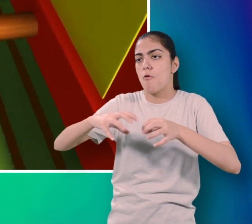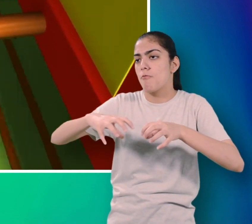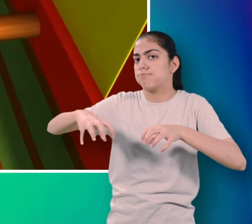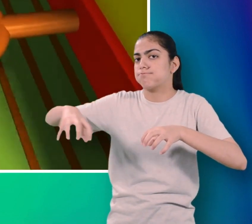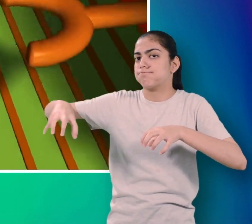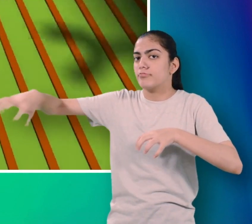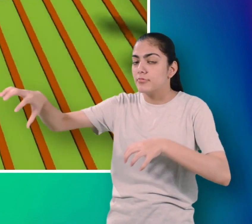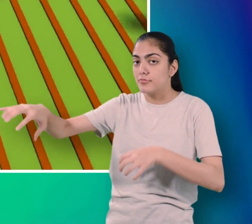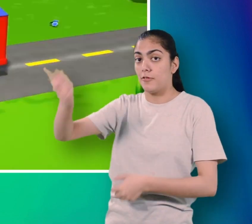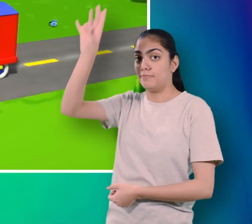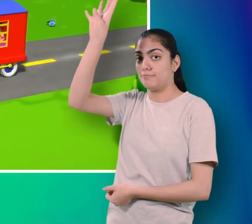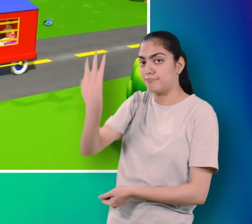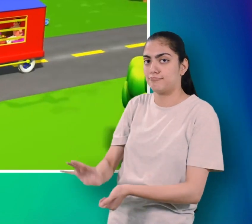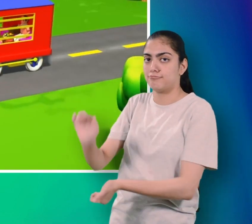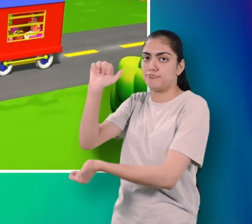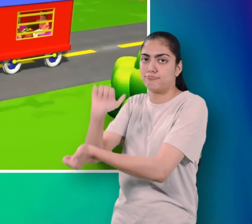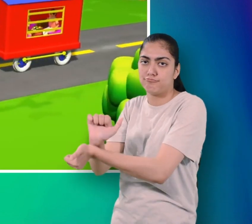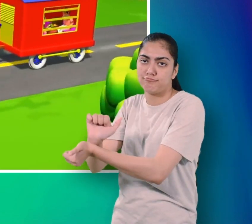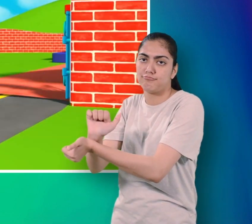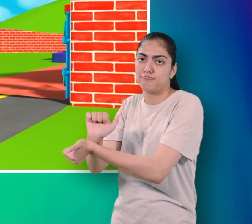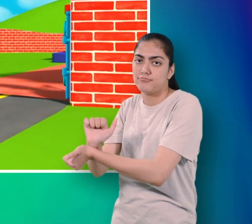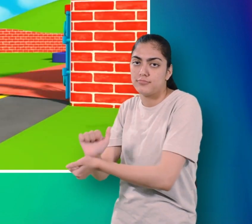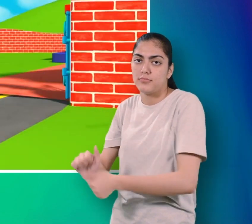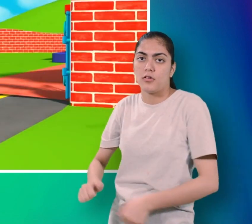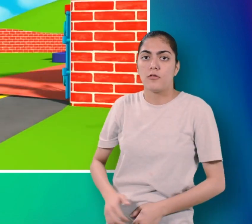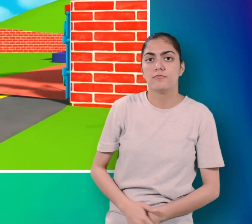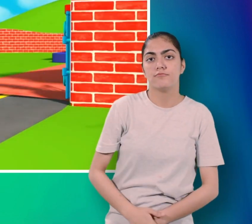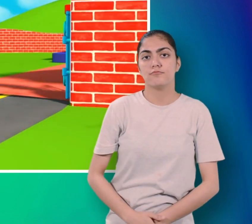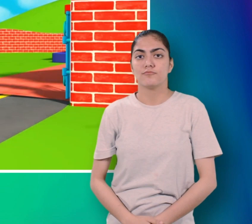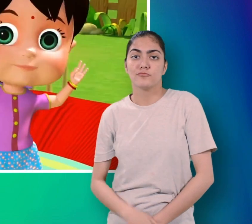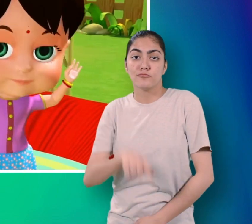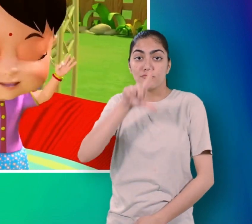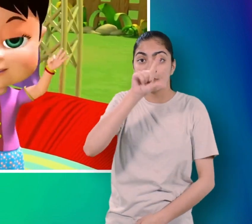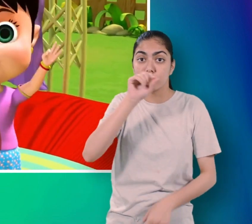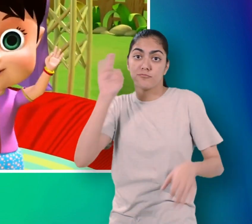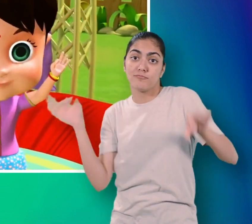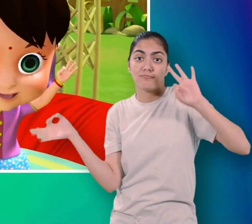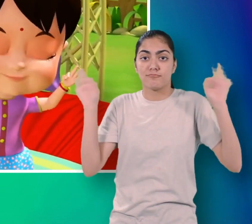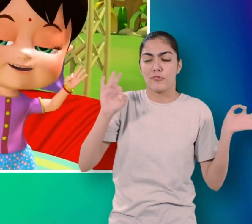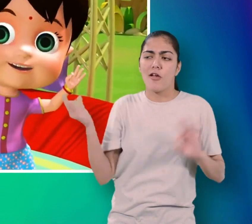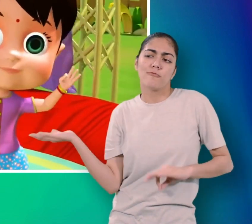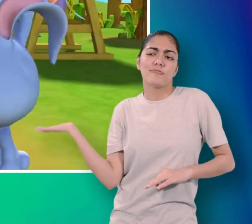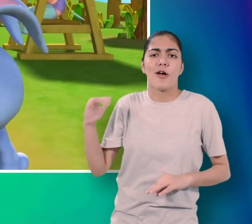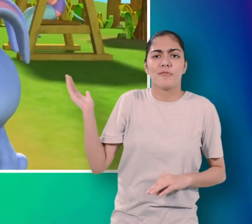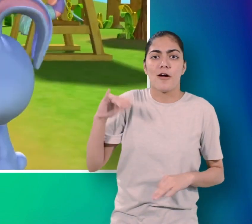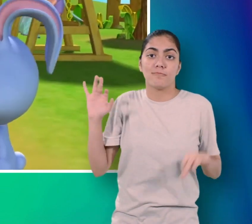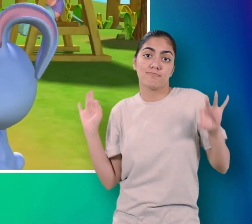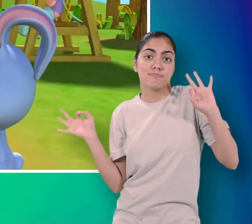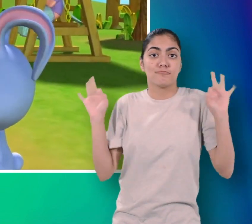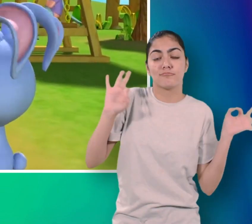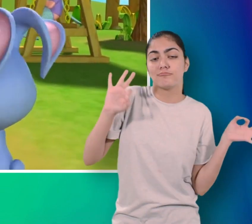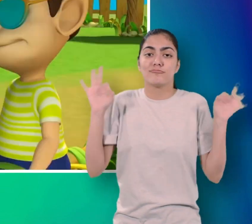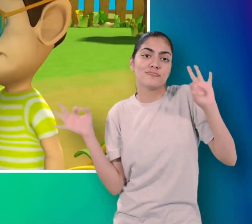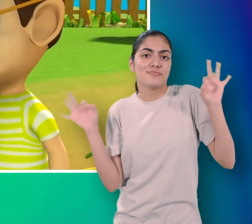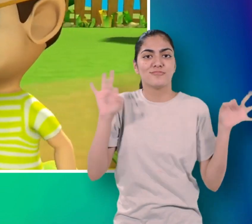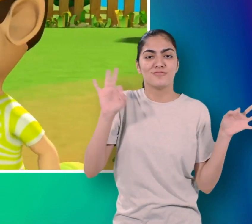वाला डबा कटके पोच्छा सीदे जेल में नानी तेरी मोरनी को मोर ले